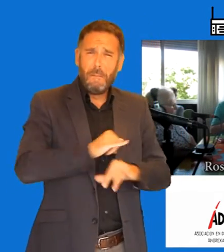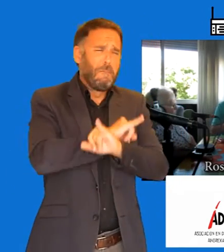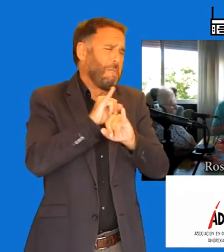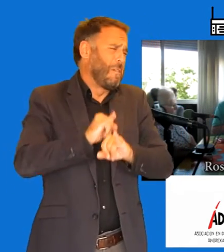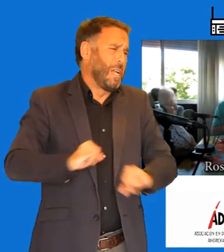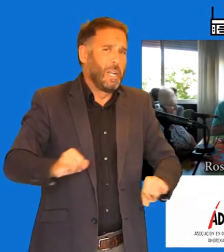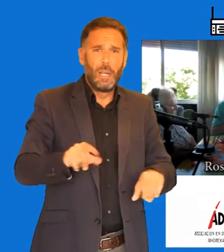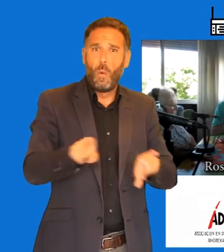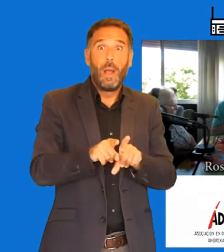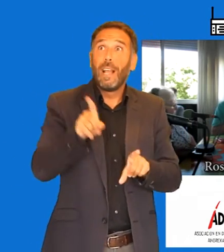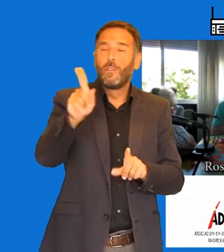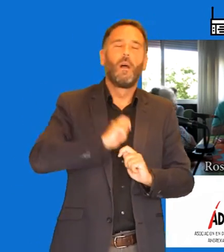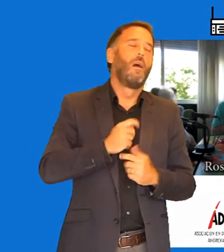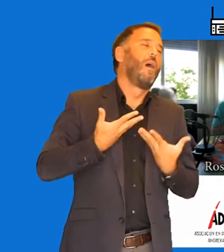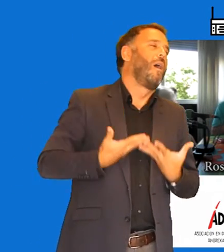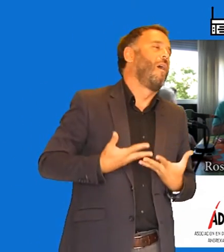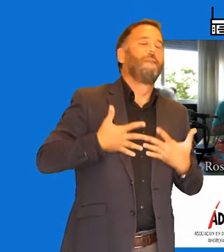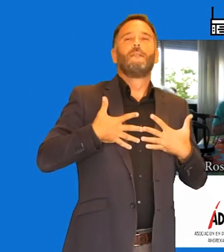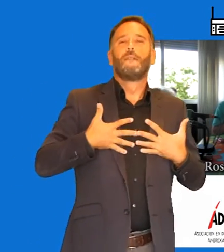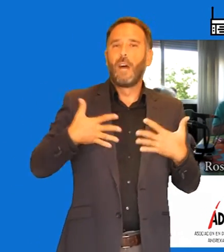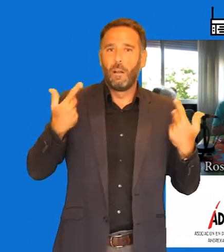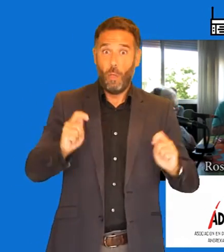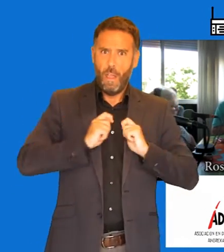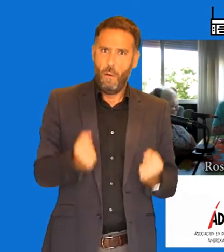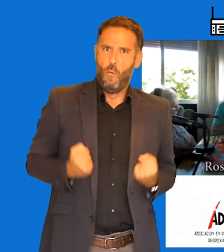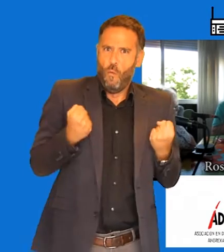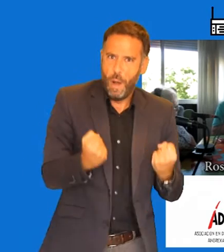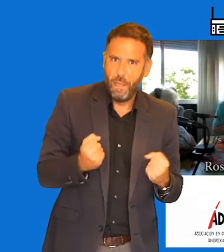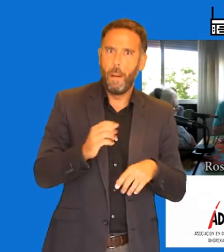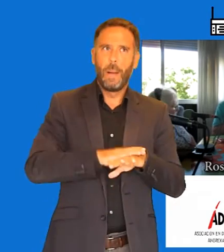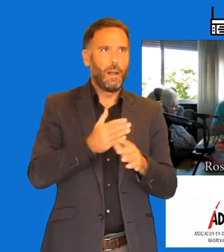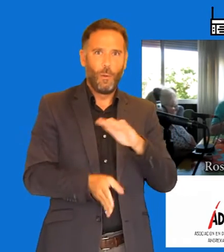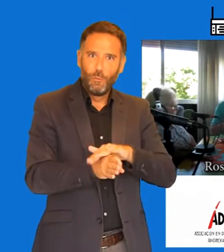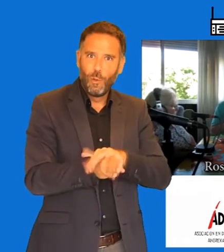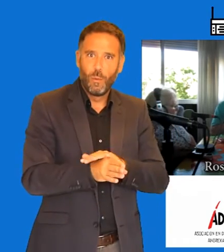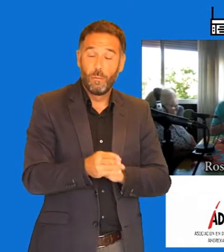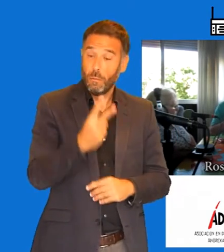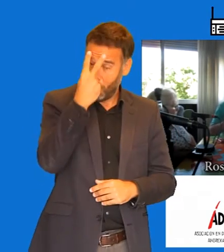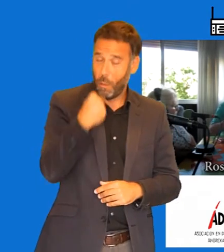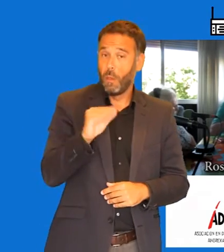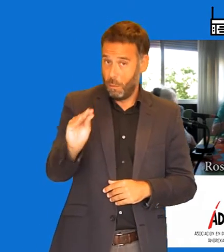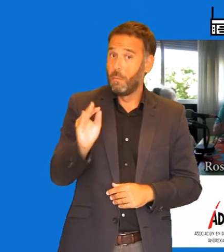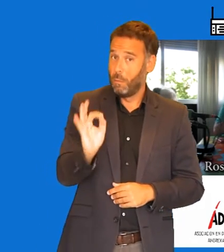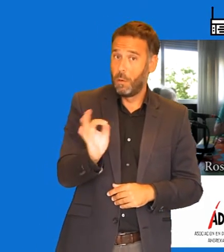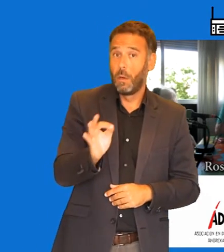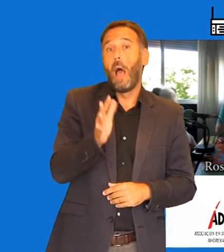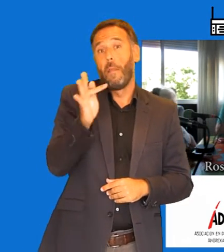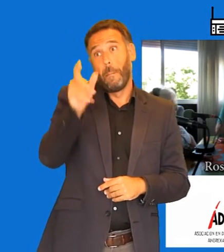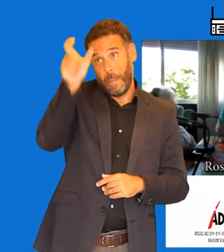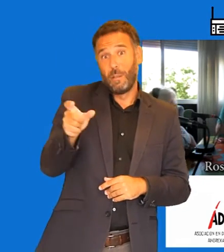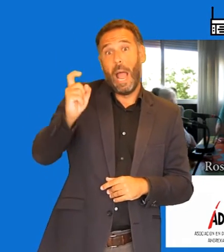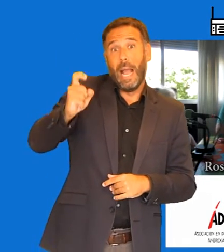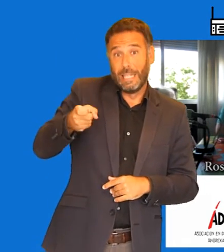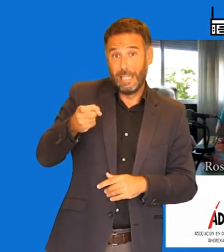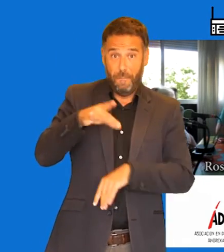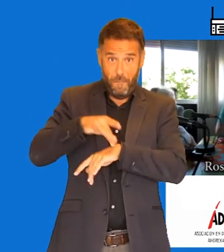Claro. Eso, vamos, nos da tanta fuerza. Sí, sí, sí. Y y que una de esas personas que has estado anteriormente pueda recomendaros a otras